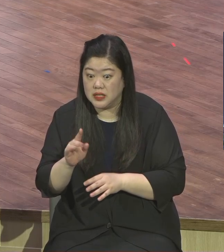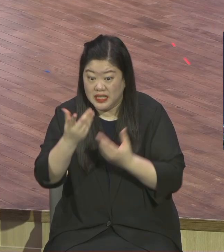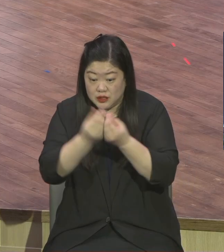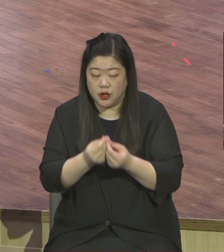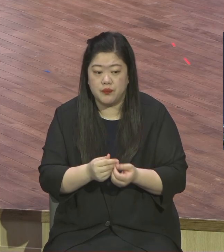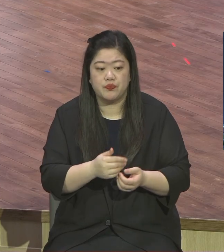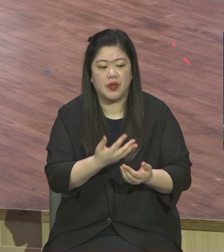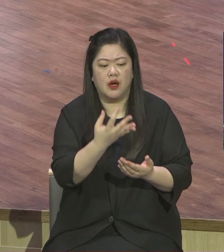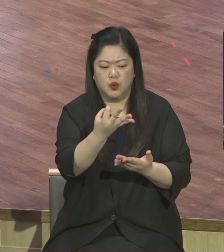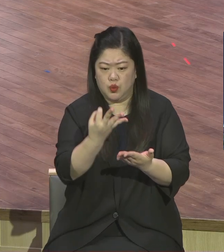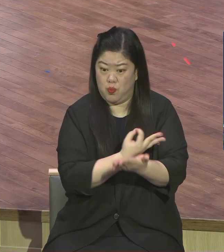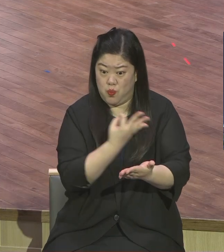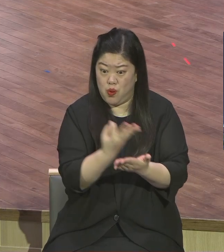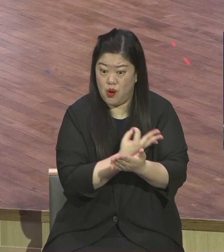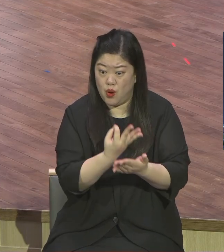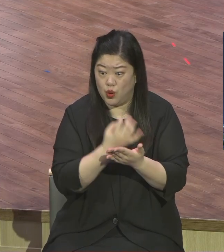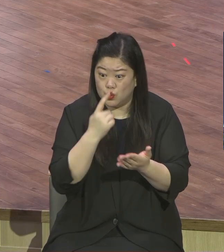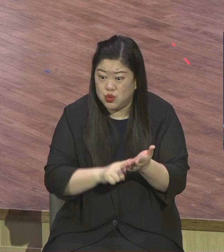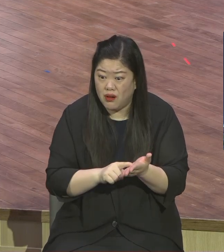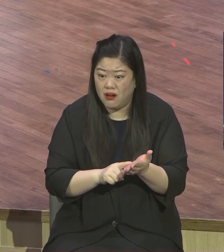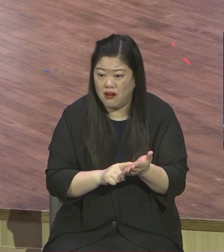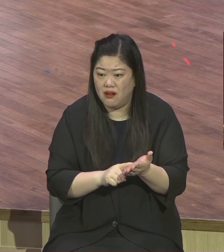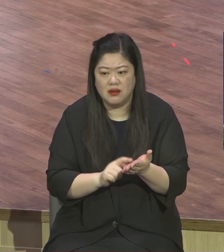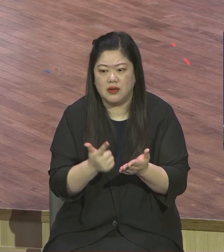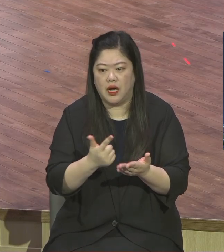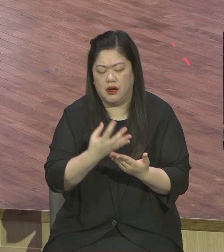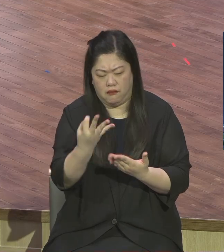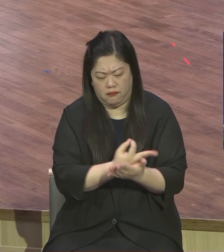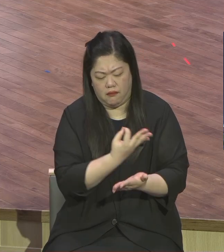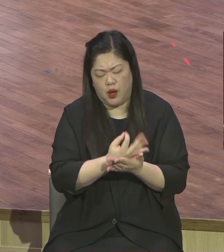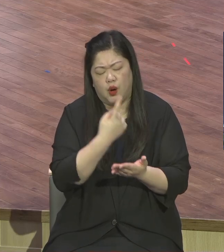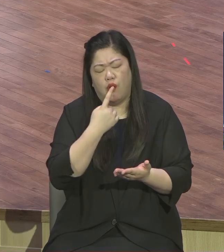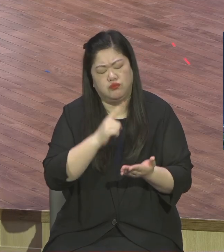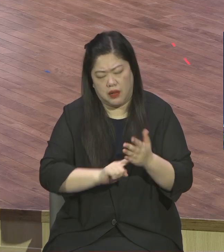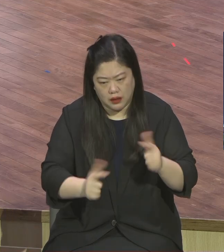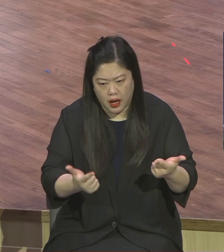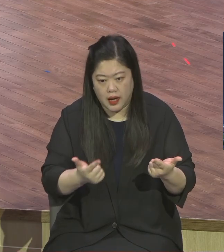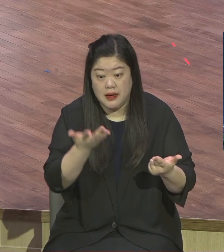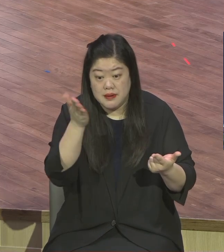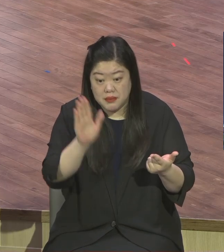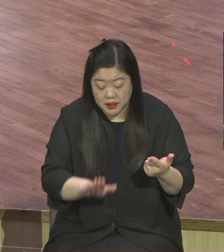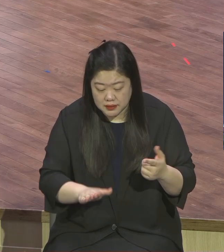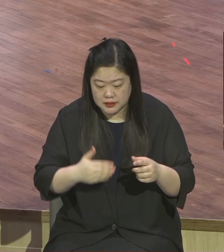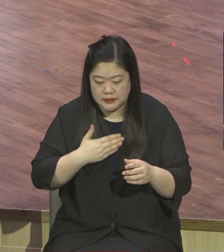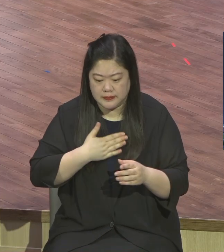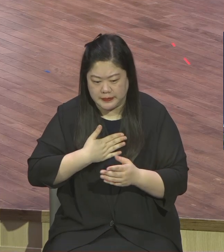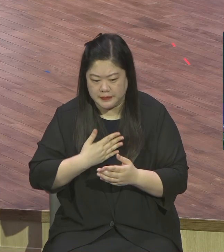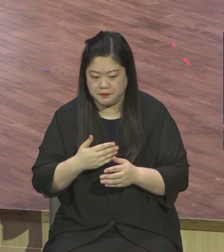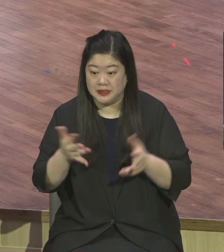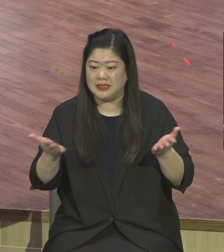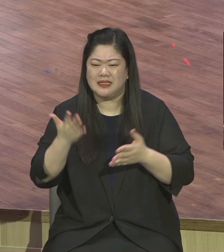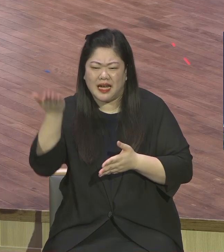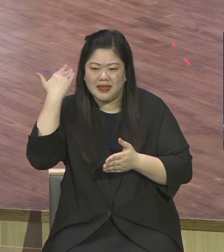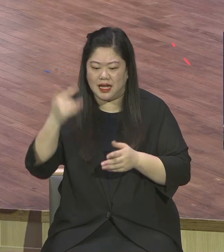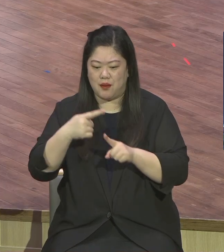쉬운겁니까 근데 이것을 우선순위를 확 바꿨어요 어떻게 바꿨냐 교회 직분 통해서 교회를 하다보니까